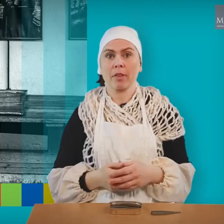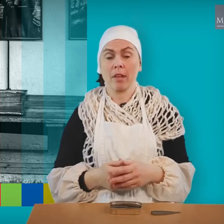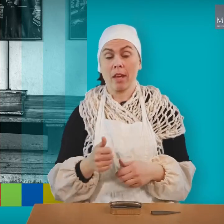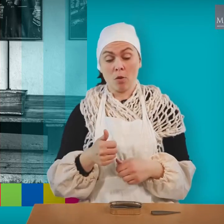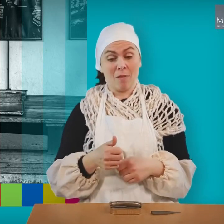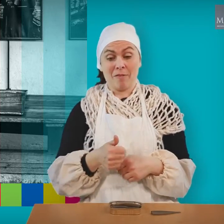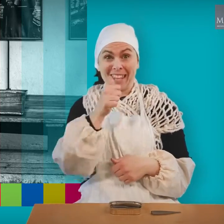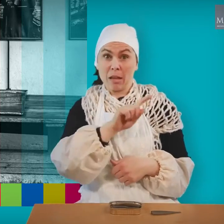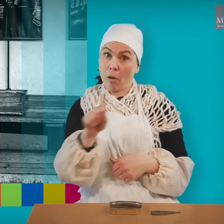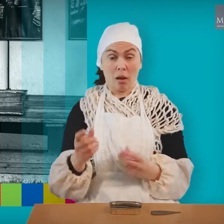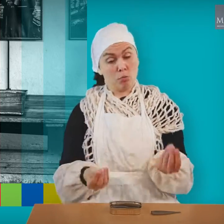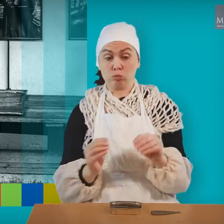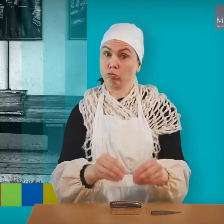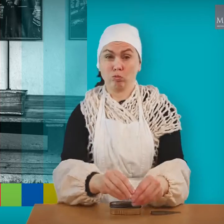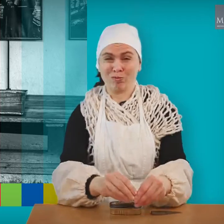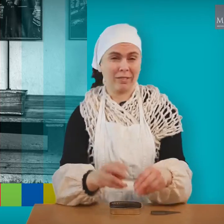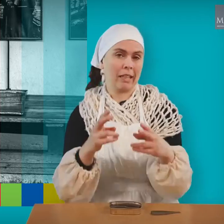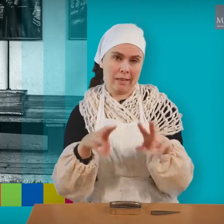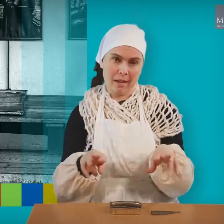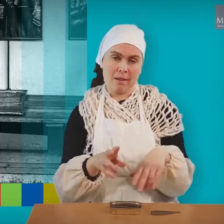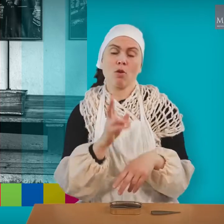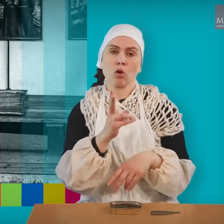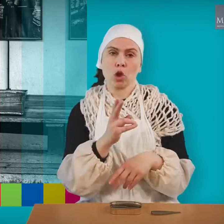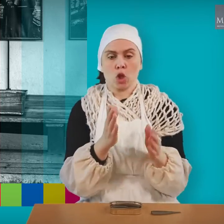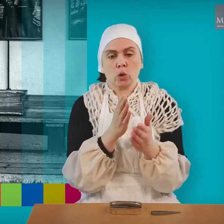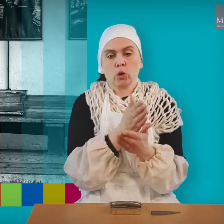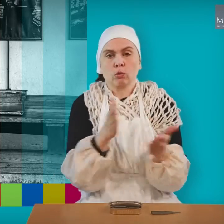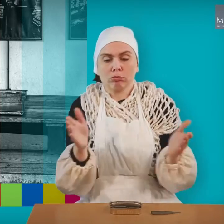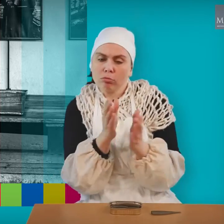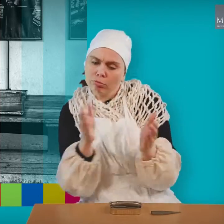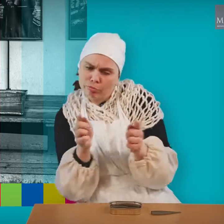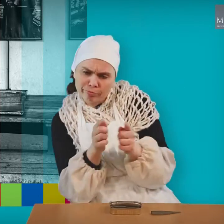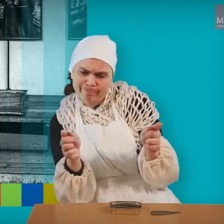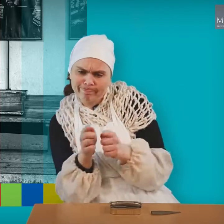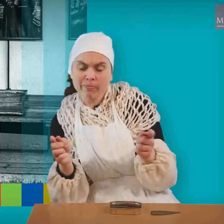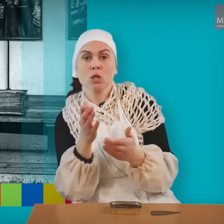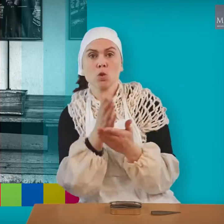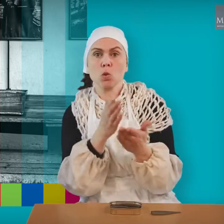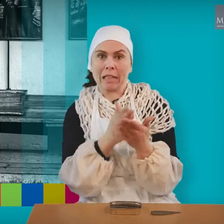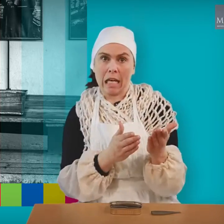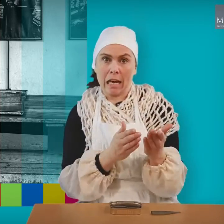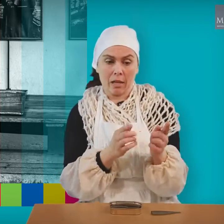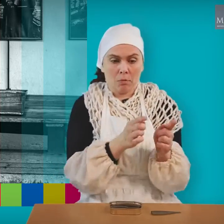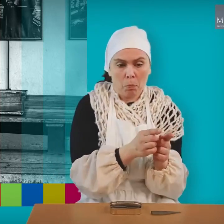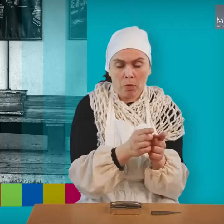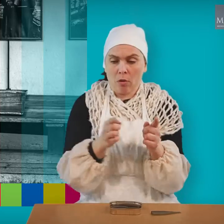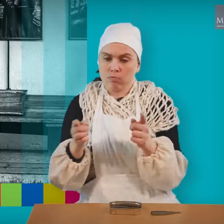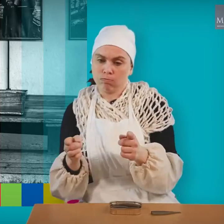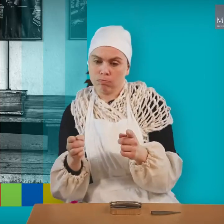Det ikke bare viktig å fylle boksen, men vi må også sortere fiskene etter størrelse, og i